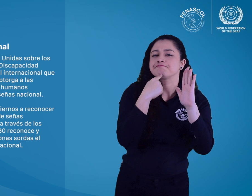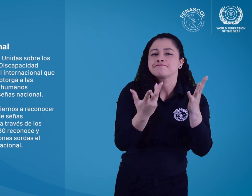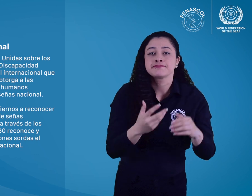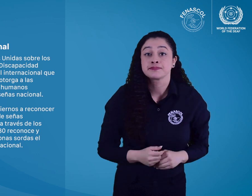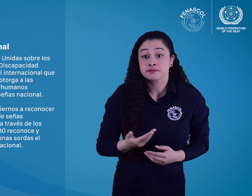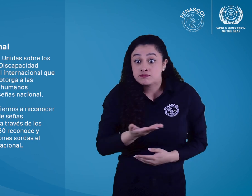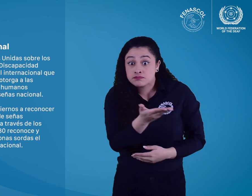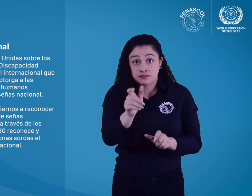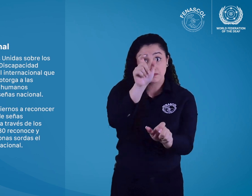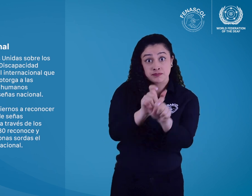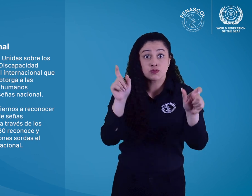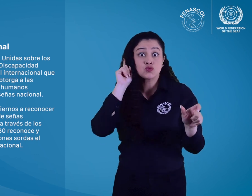personas sordas y